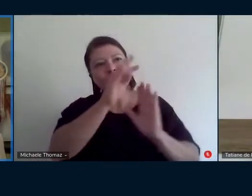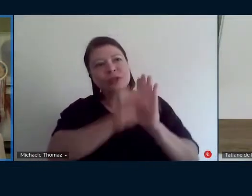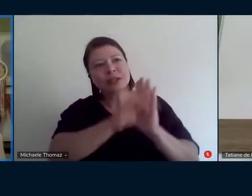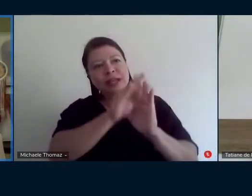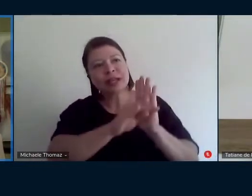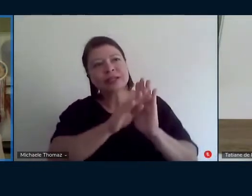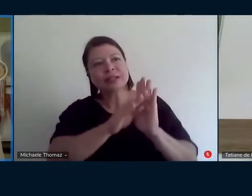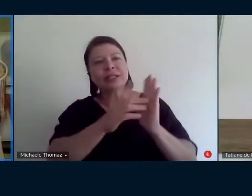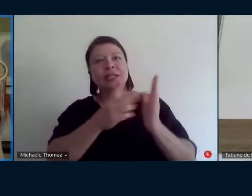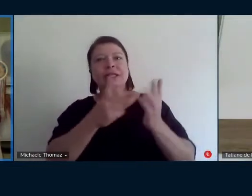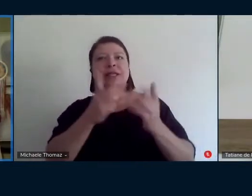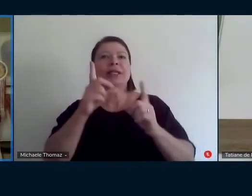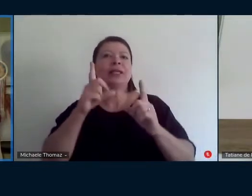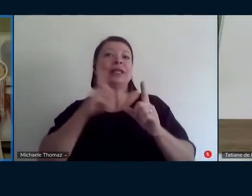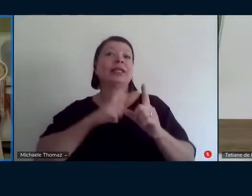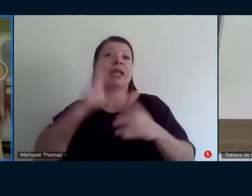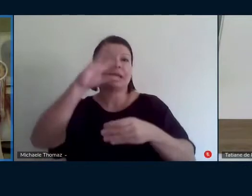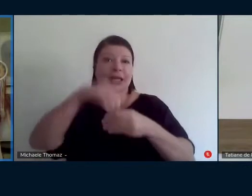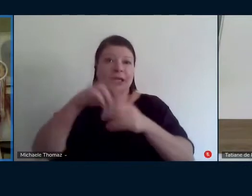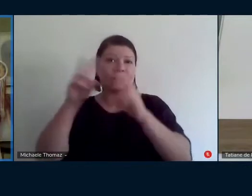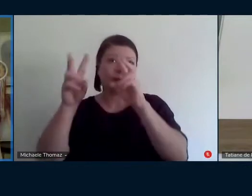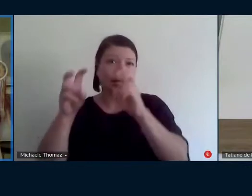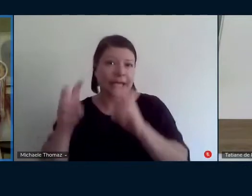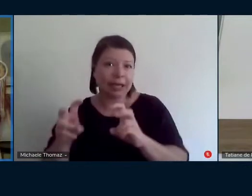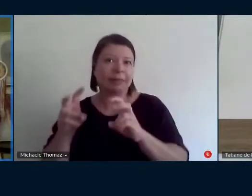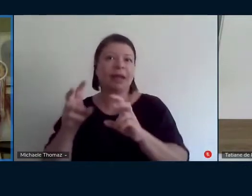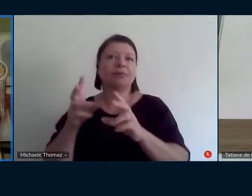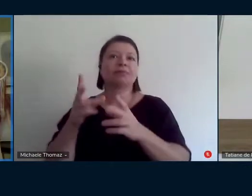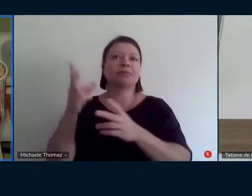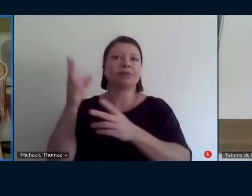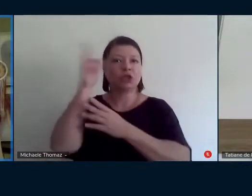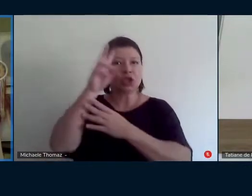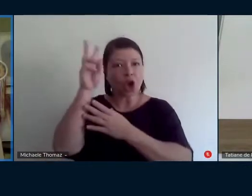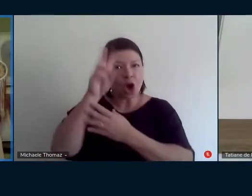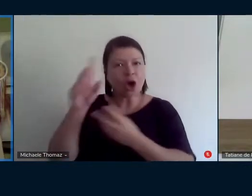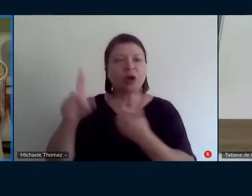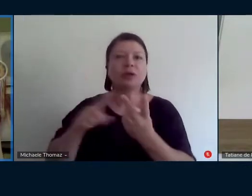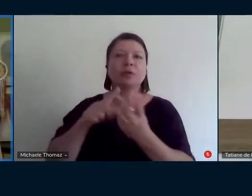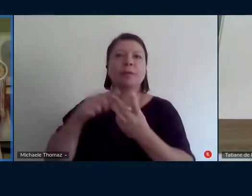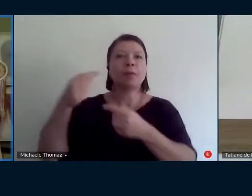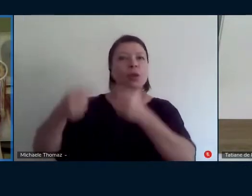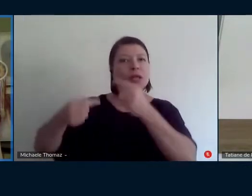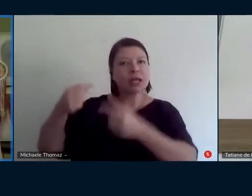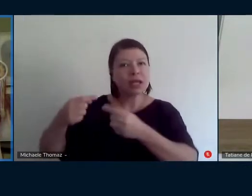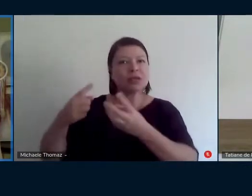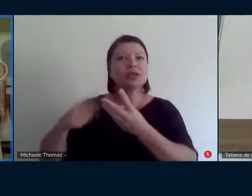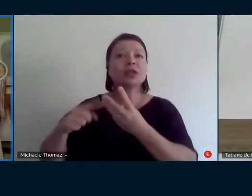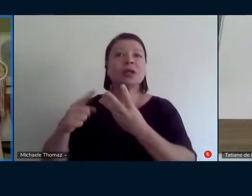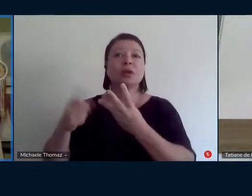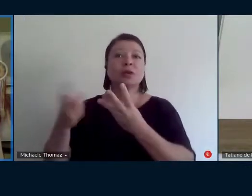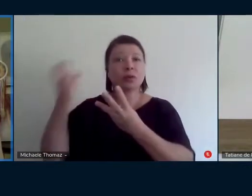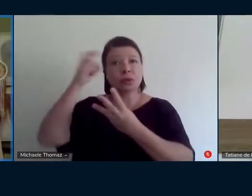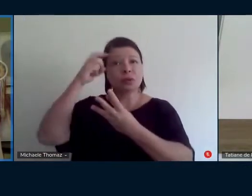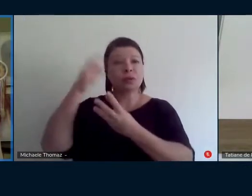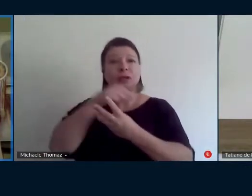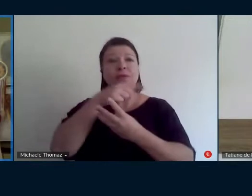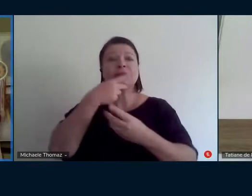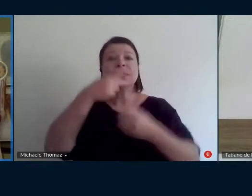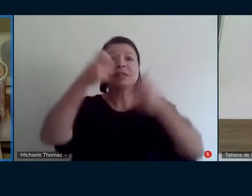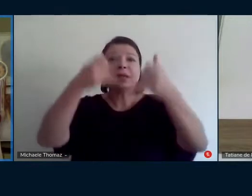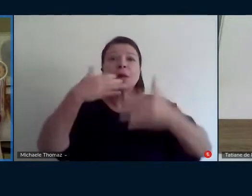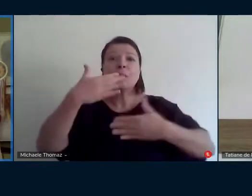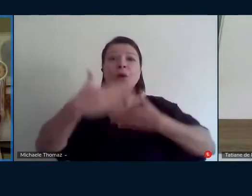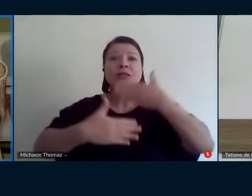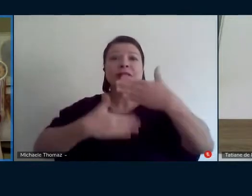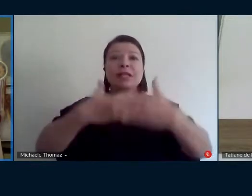políticas e históricas no trabalho né e uma das questões principais é quando você fala do processo educativo